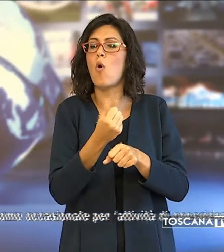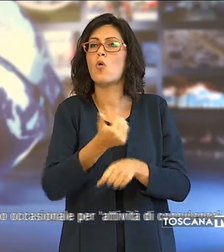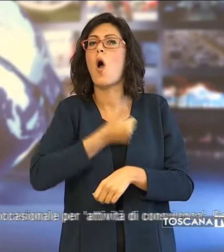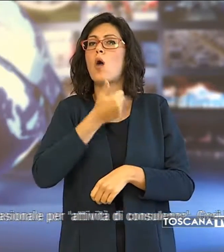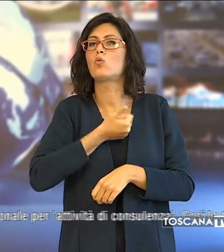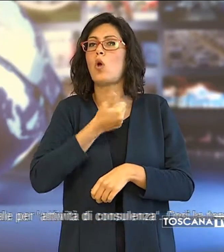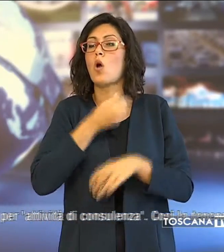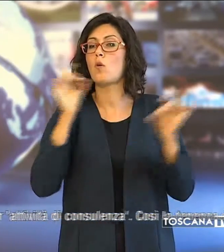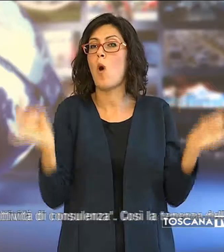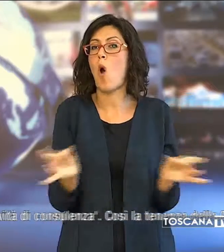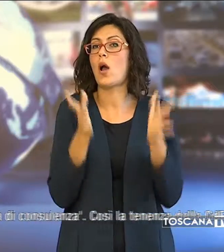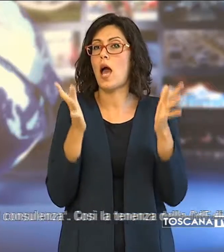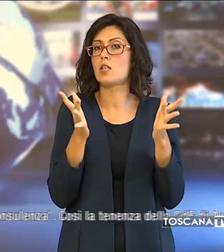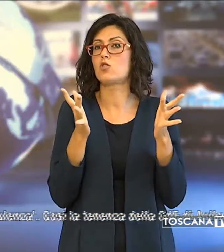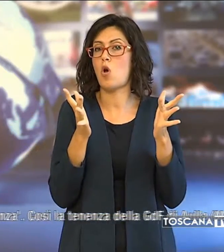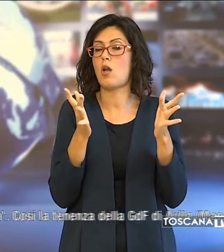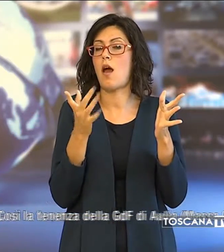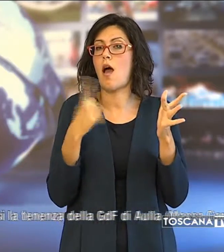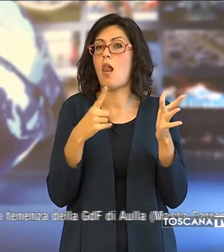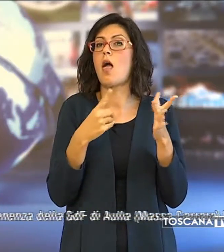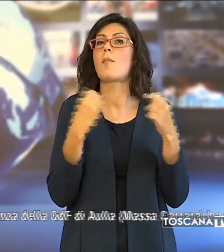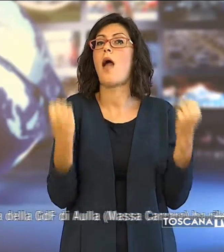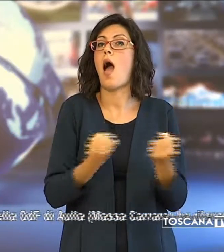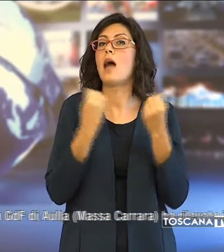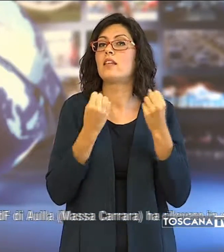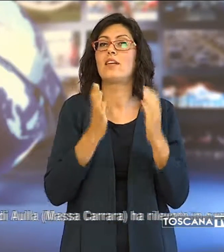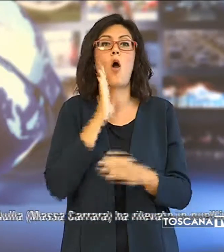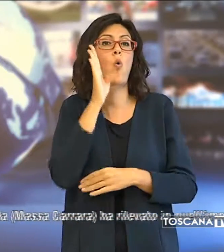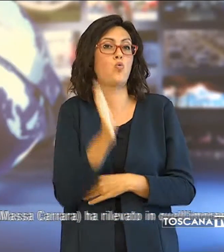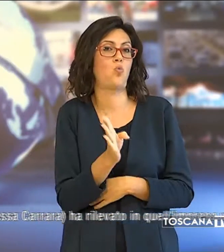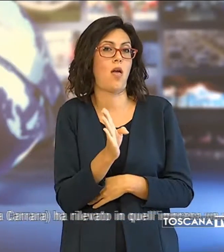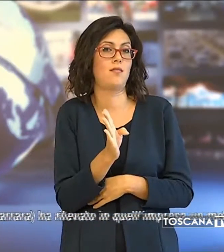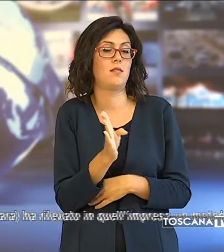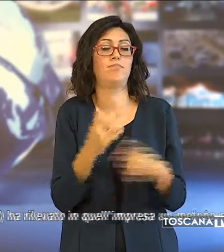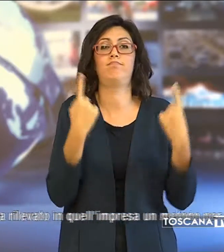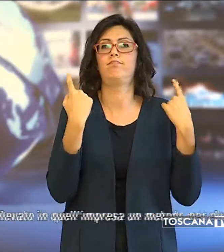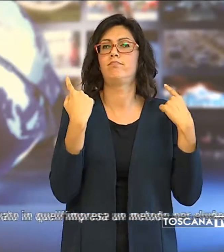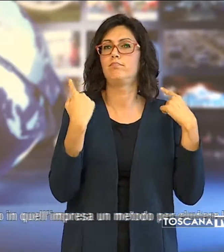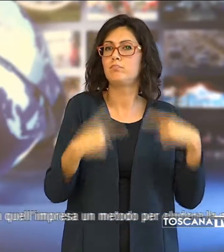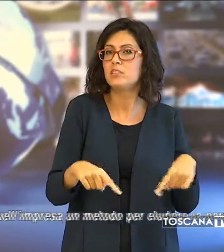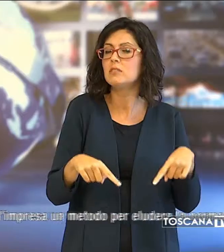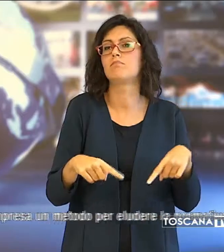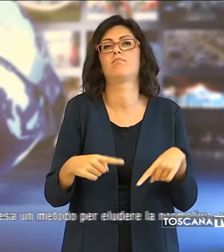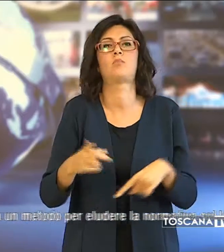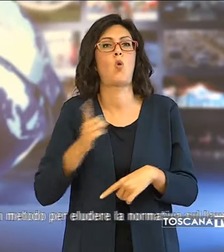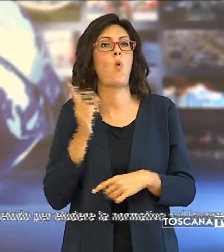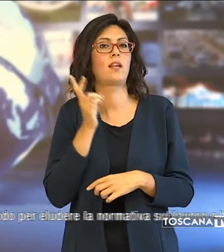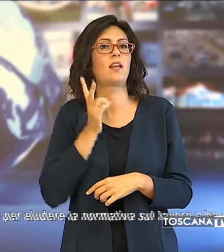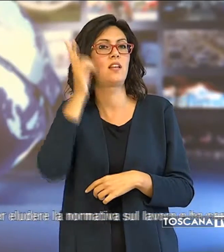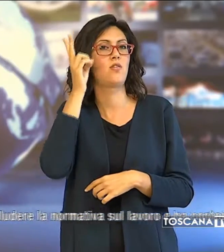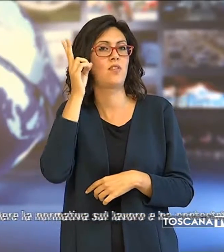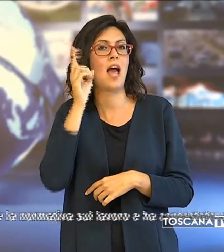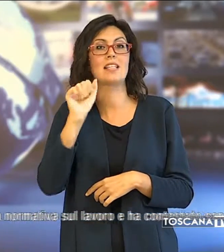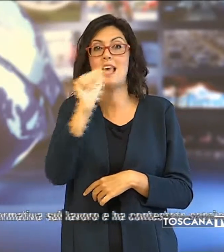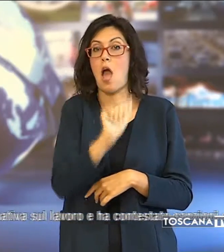occasionale per attività di consulenza. Così la tenenza della guardia di finanza di